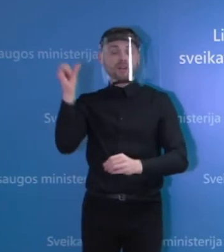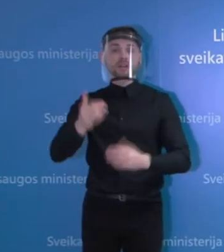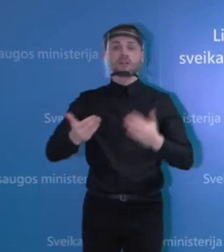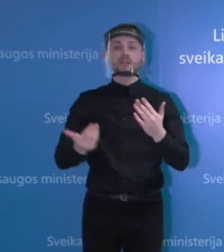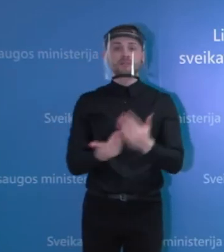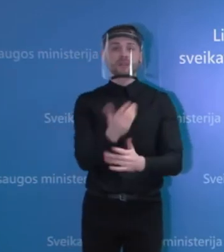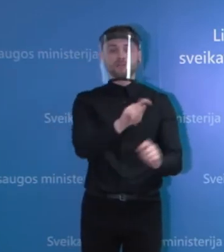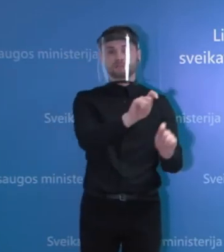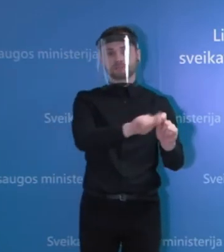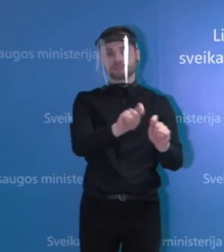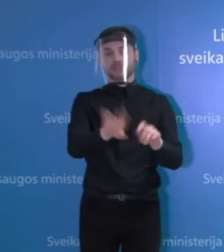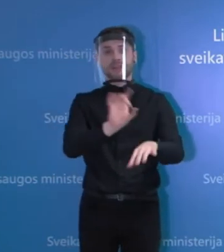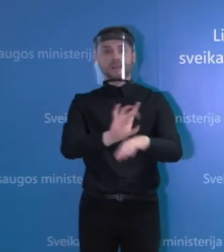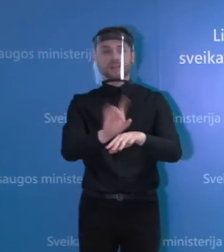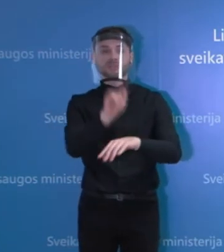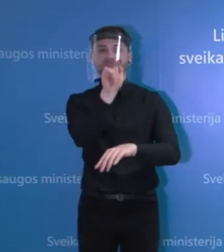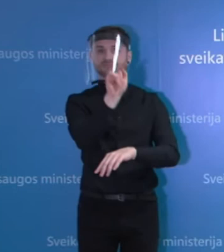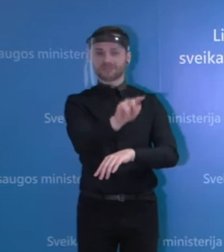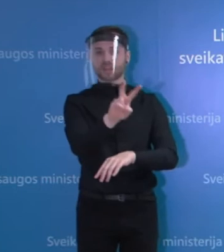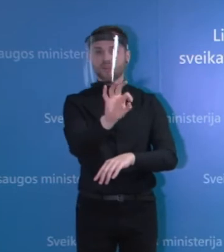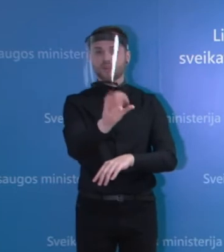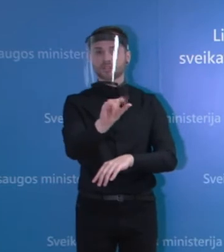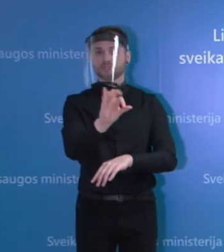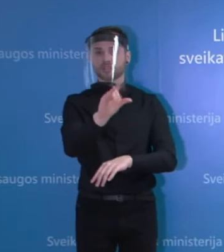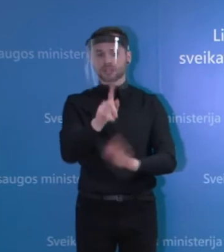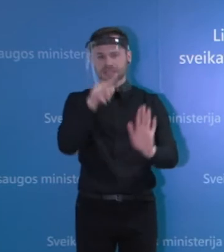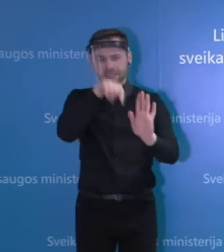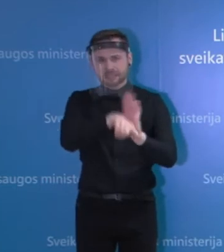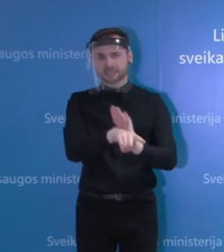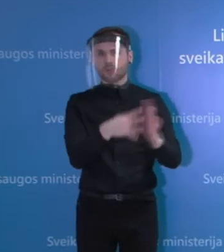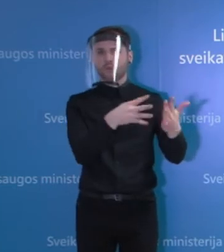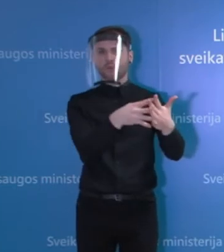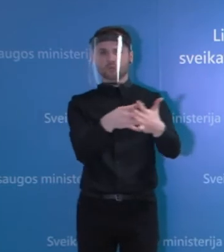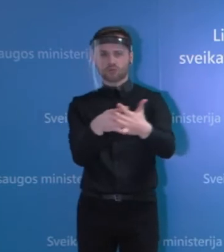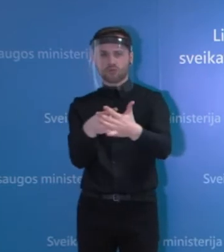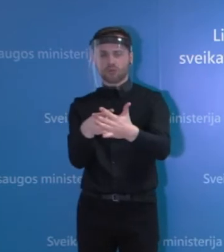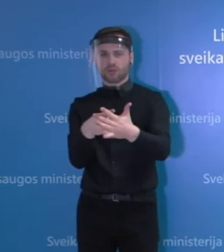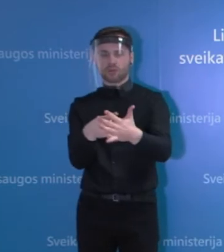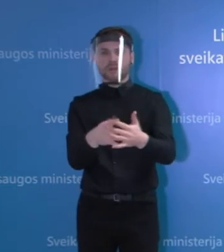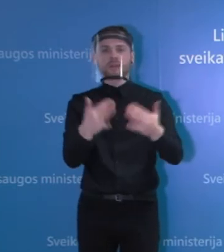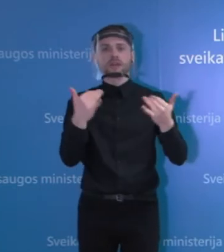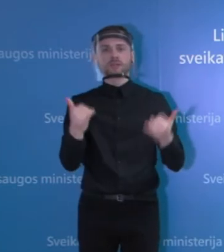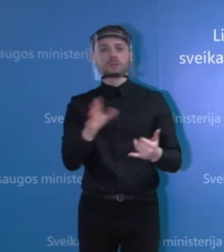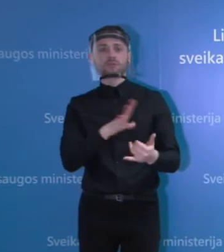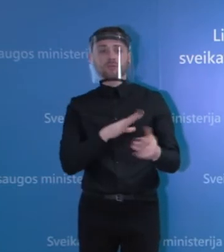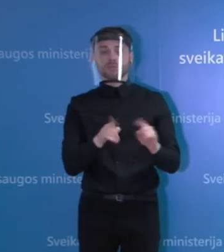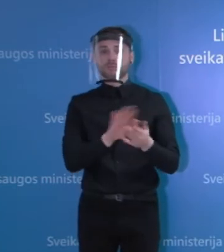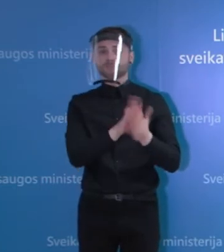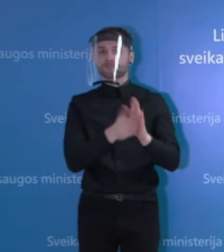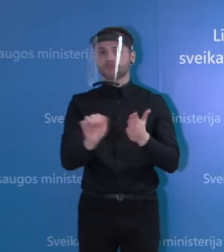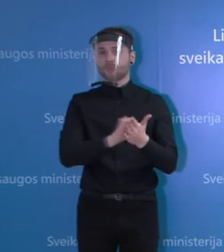kartą atlikta klaipėdos vospiso pagilinta kontrolė. Šiuo metu patikrinėm aktas dar engiamas,